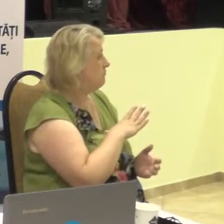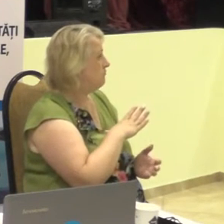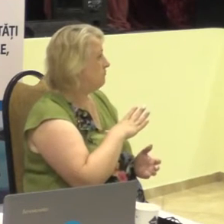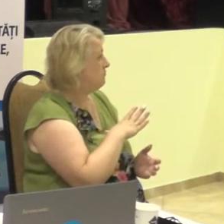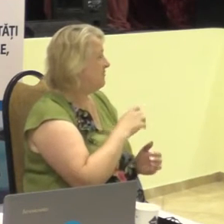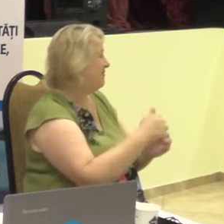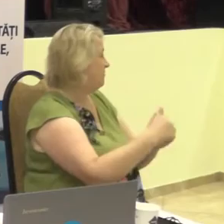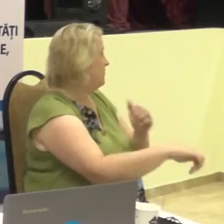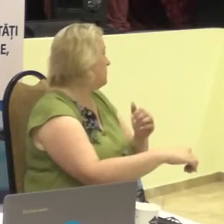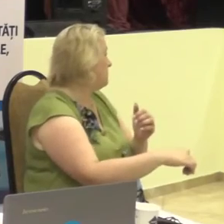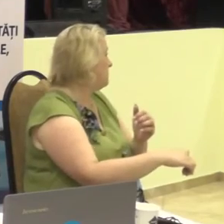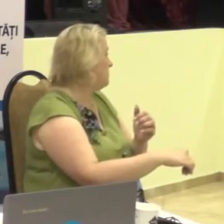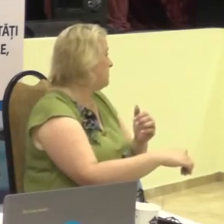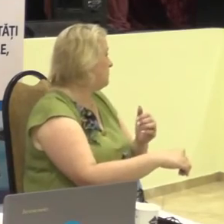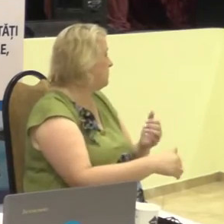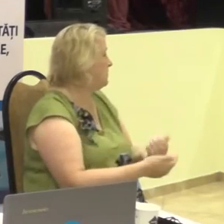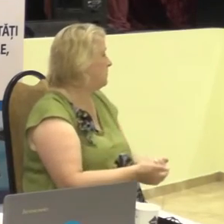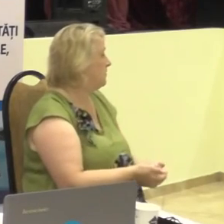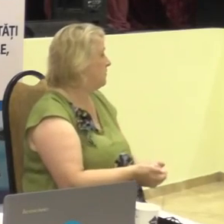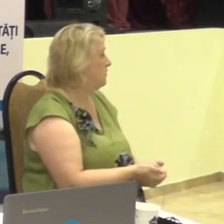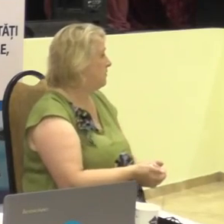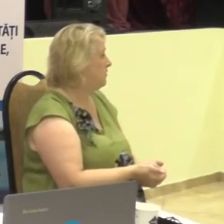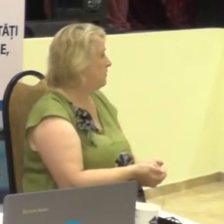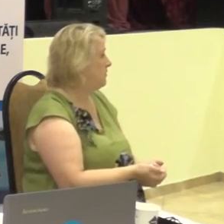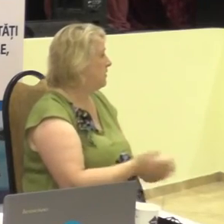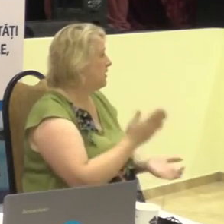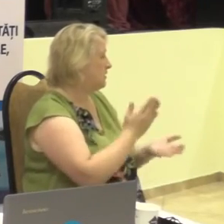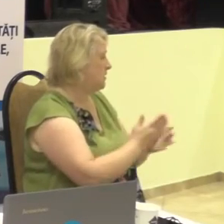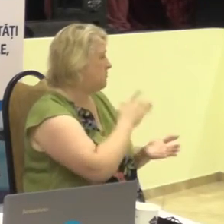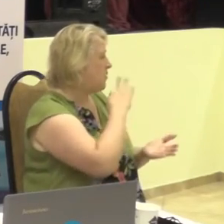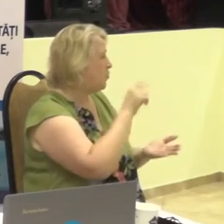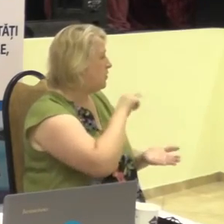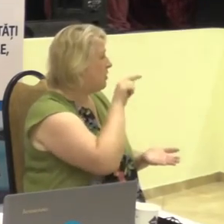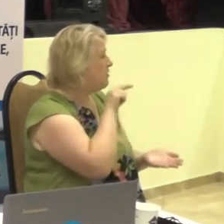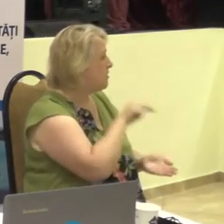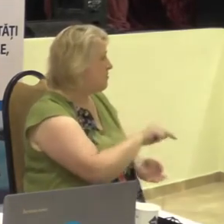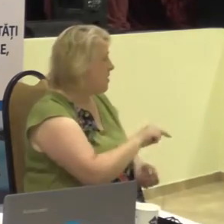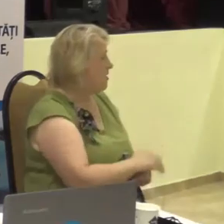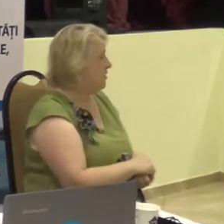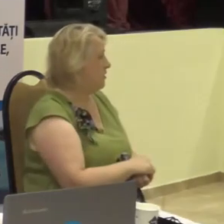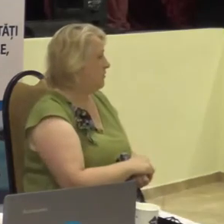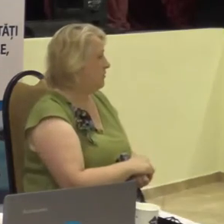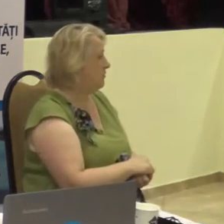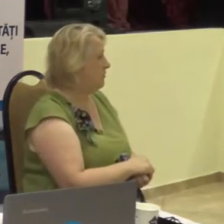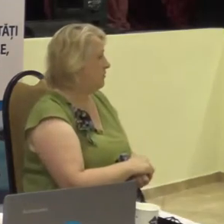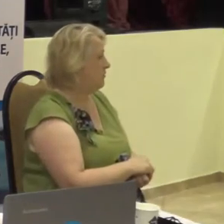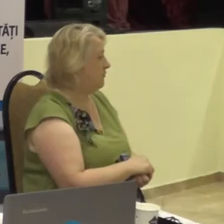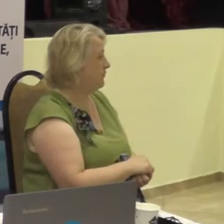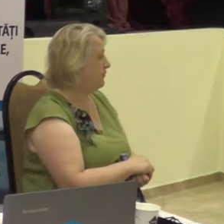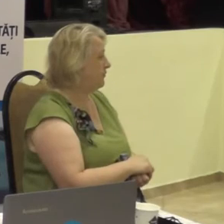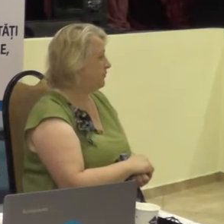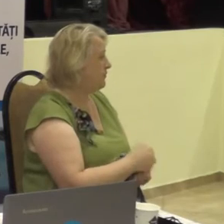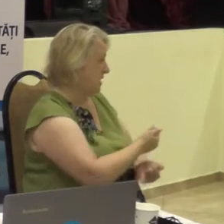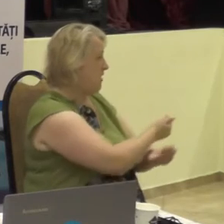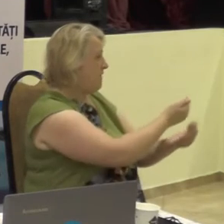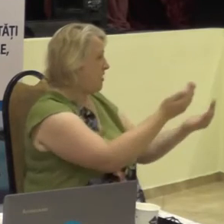ignorat? Sunt mai multe întrebări înainteate dumneavoastră